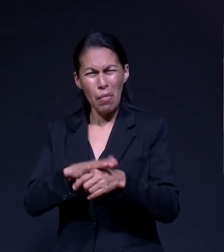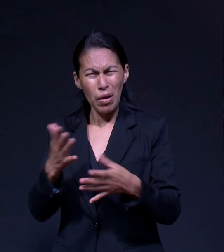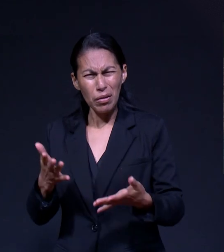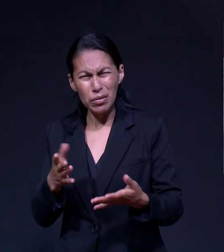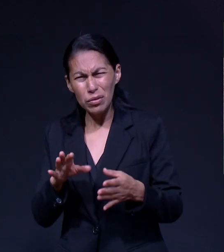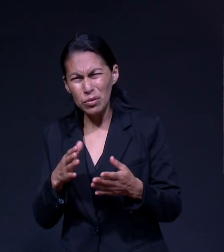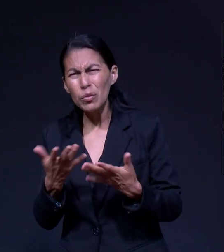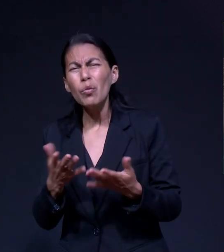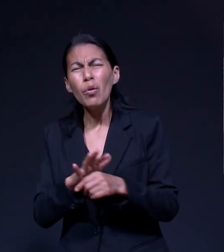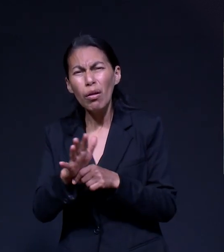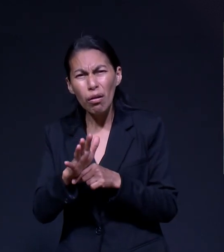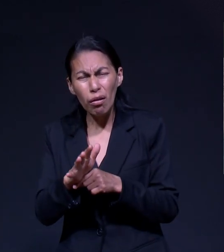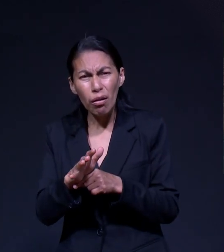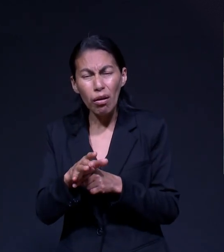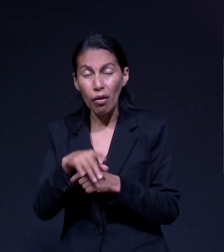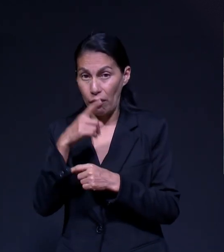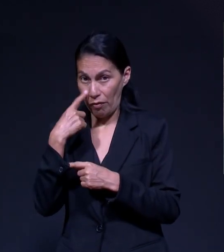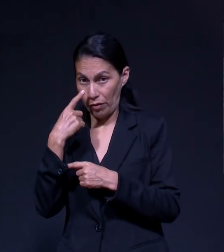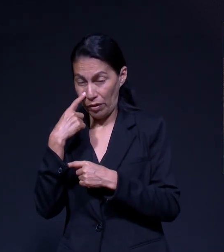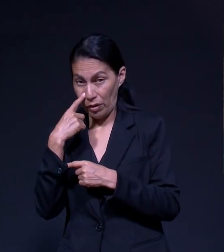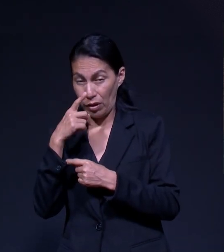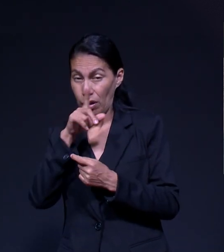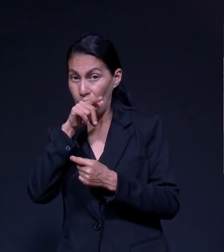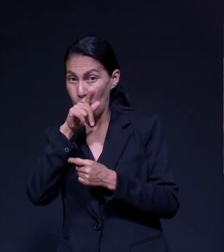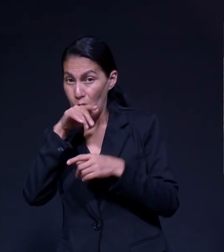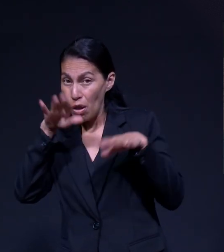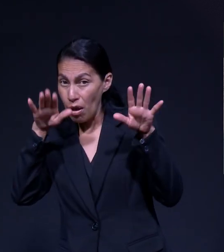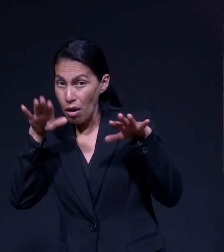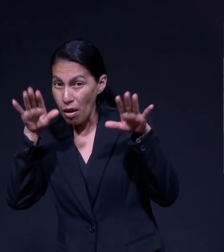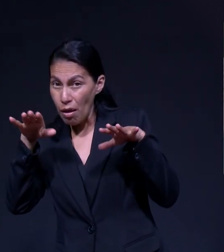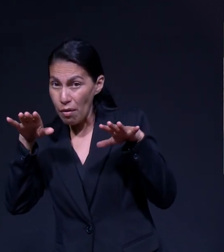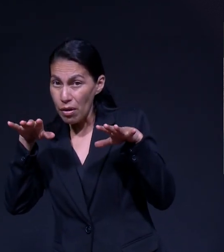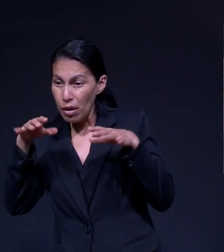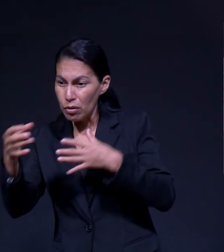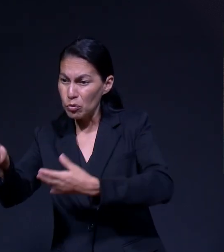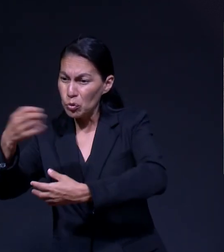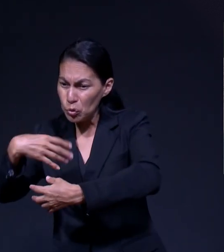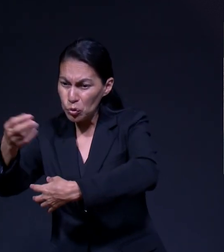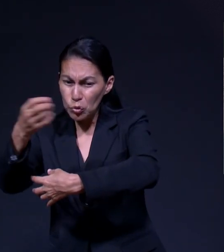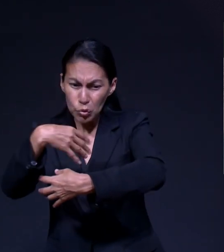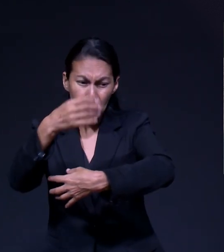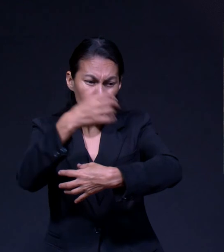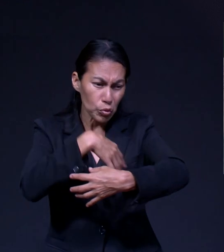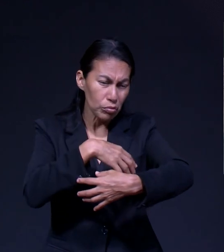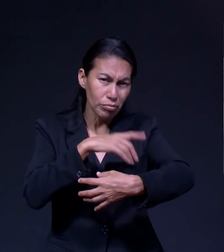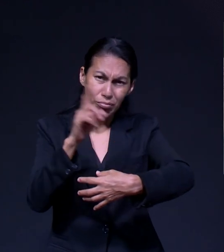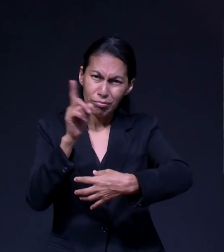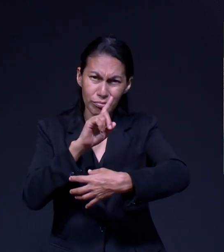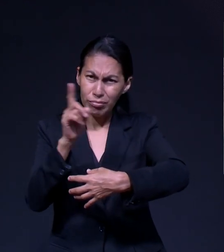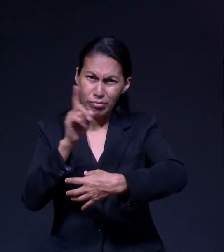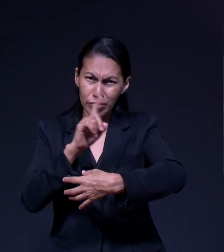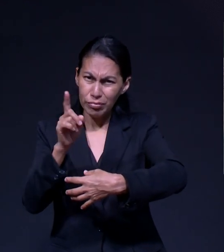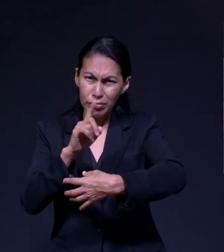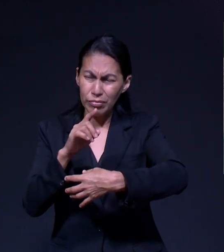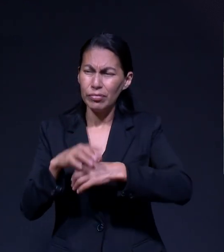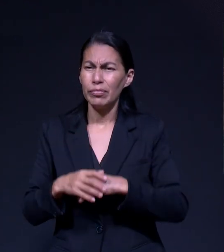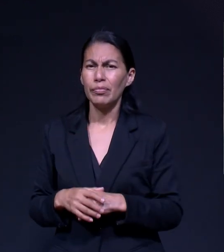Mirad las aves del cielo, que no siembran ni ciegan, ni recogen en graneros. Y sin embargo, vuestro Padre